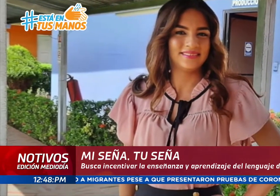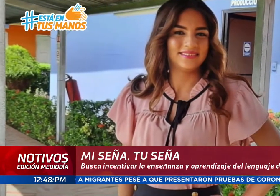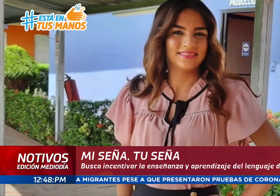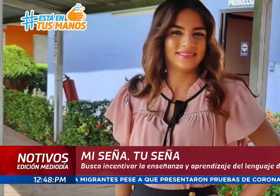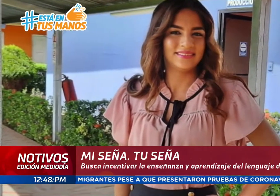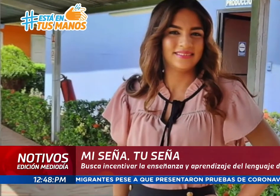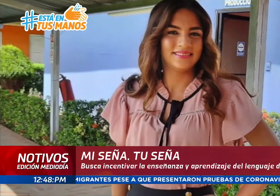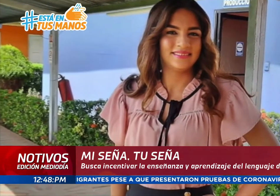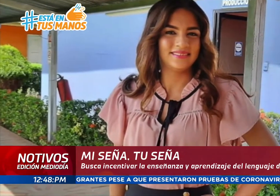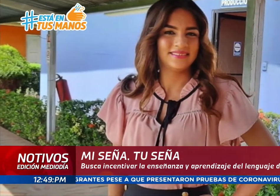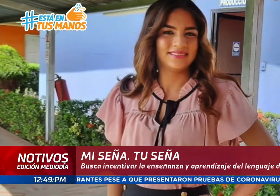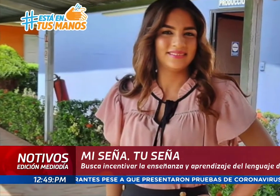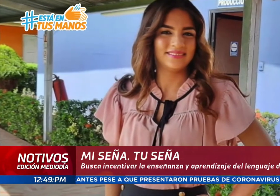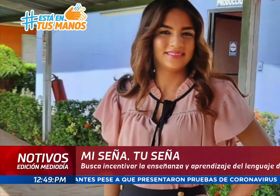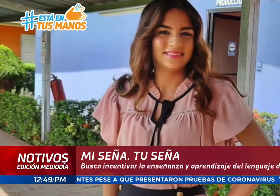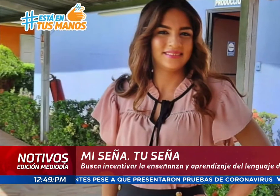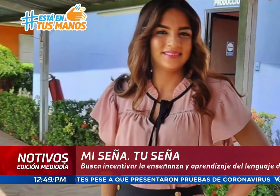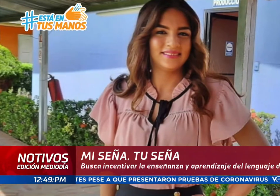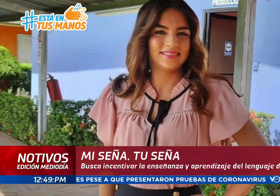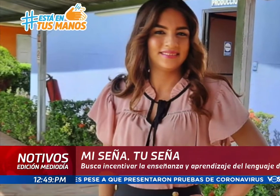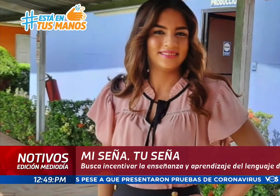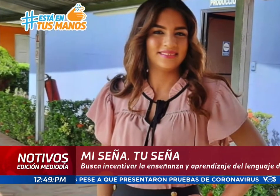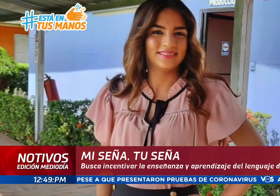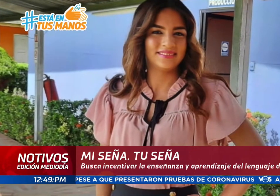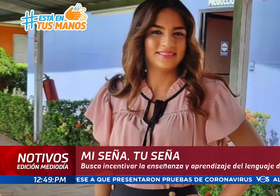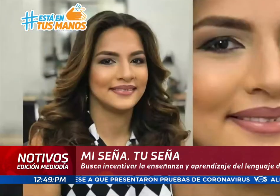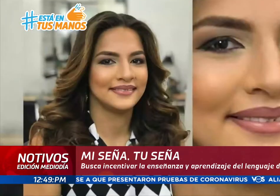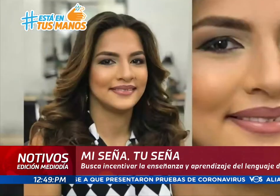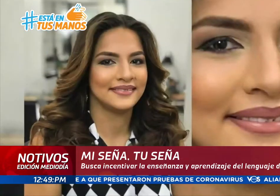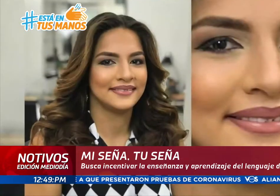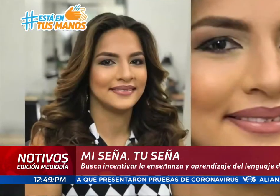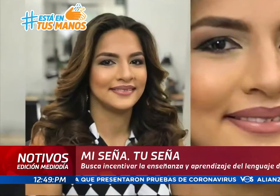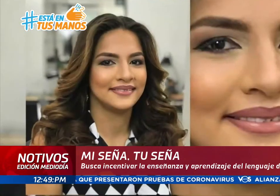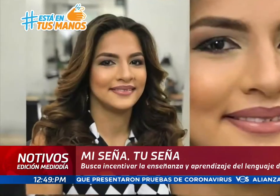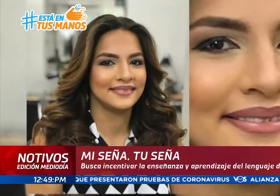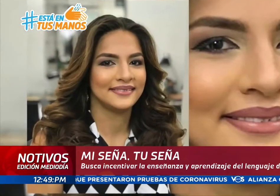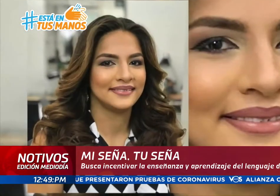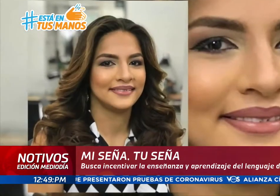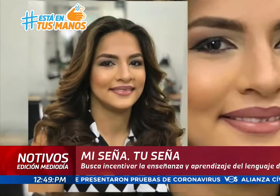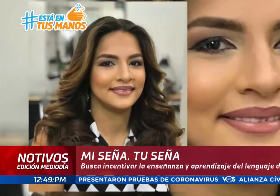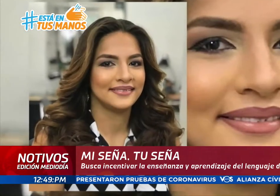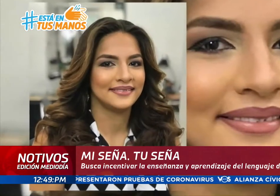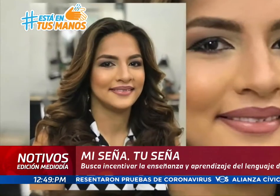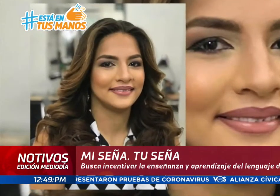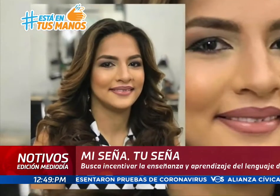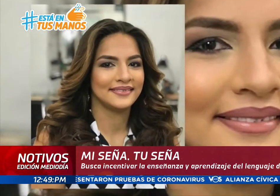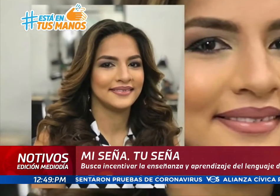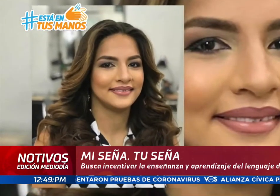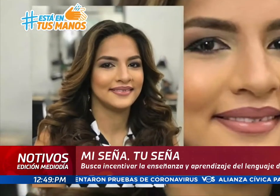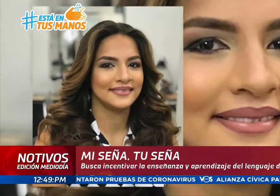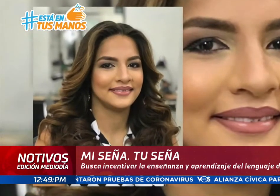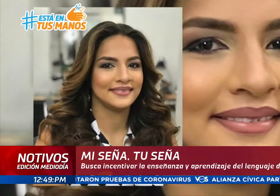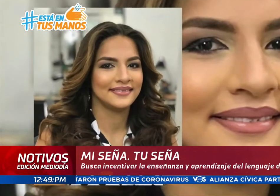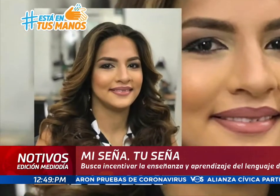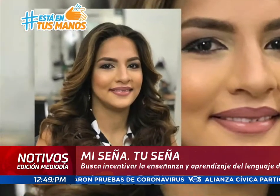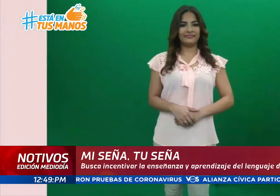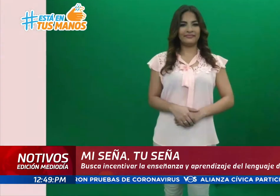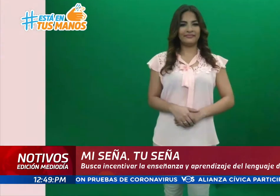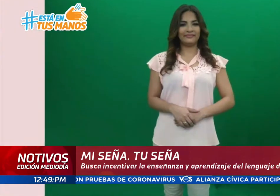personas porque van a poder ver que una persona sorda está participando por un programa de televisión. Quisiera también que Indira nos